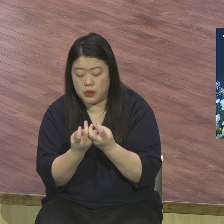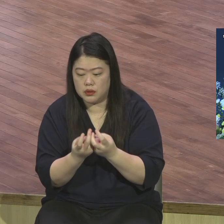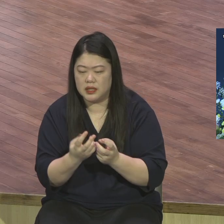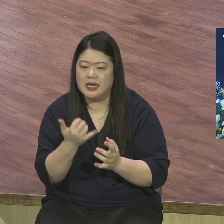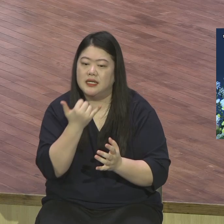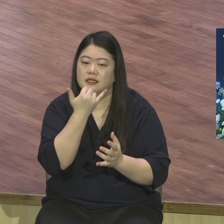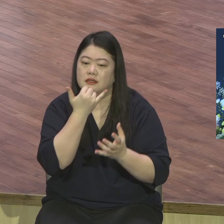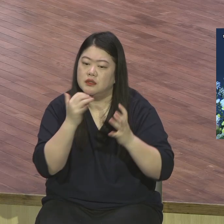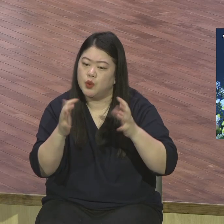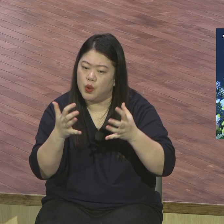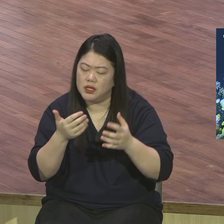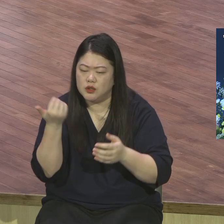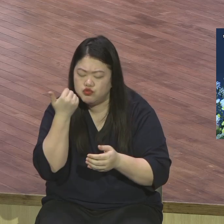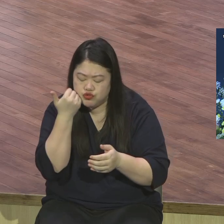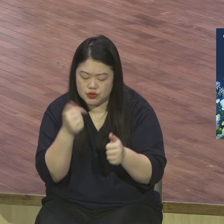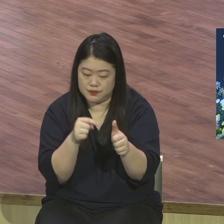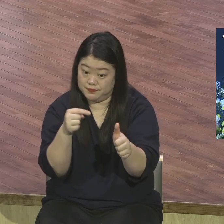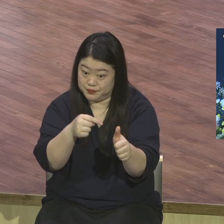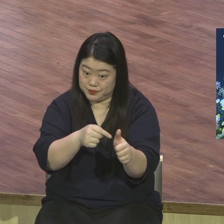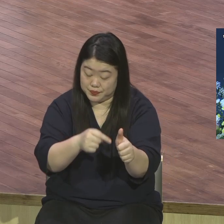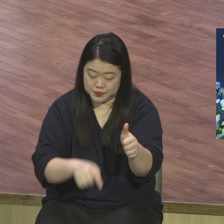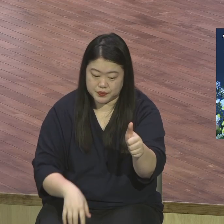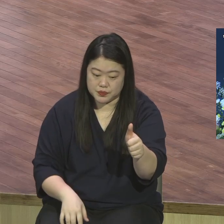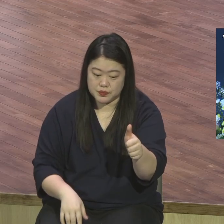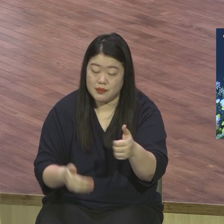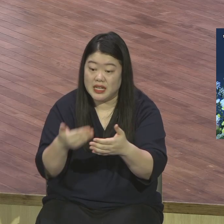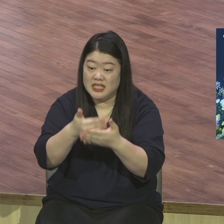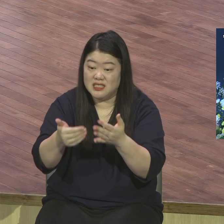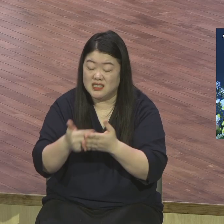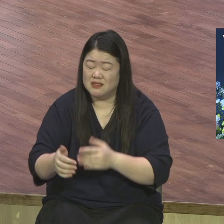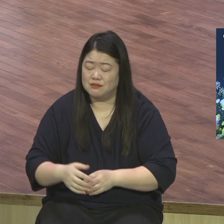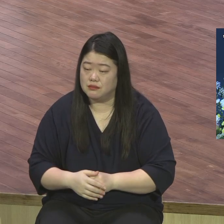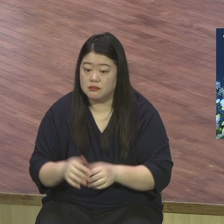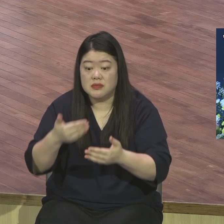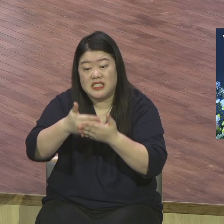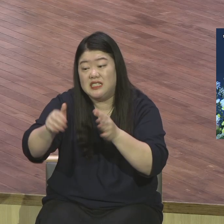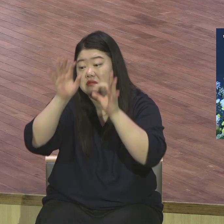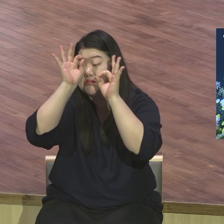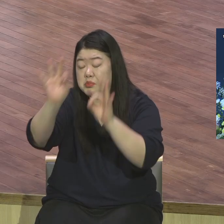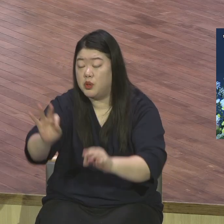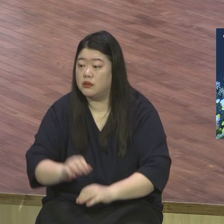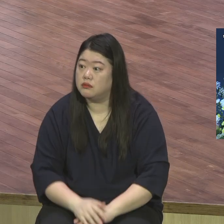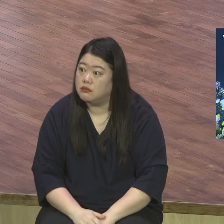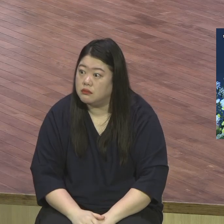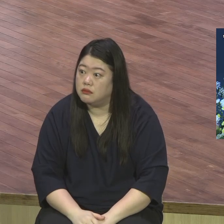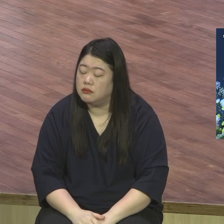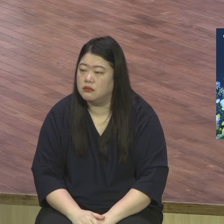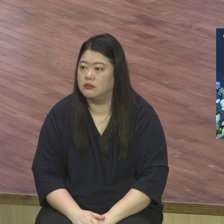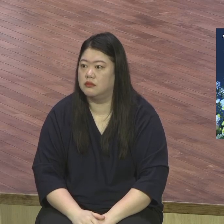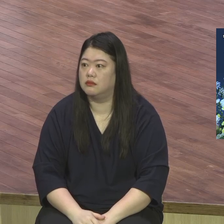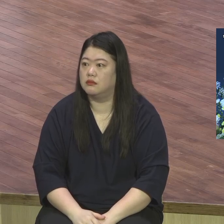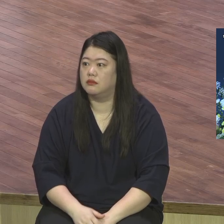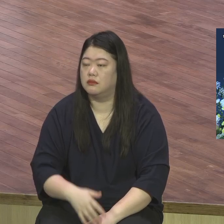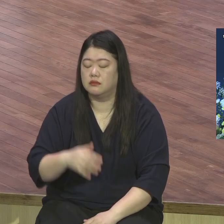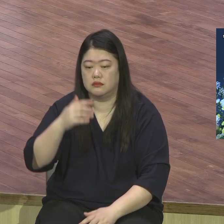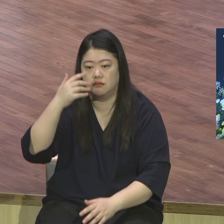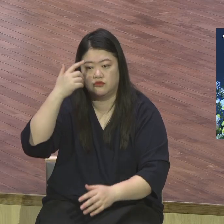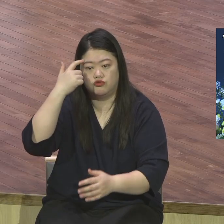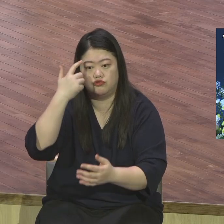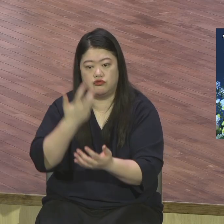백작이 이걸 보고 변화가 되어있어요 이 작품을 보고 이 그림을 보고 어릴 때